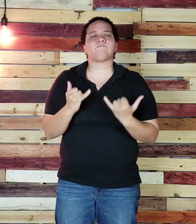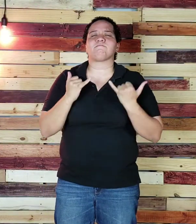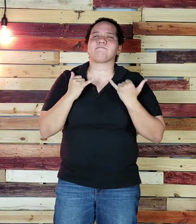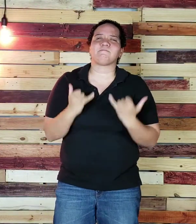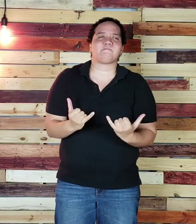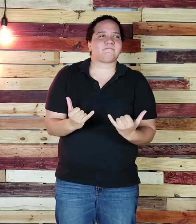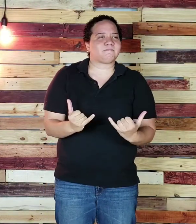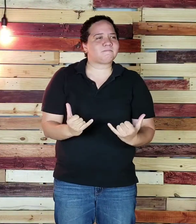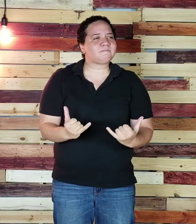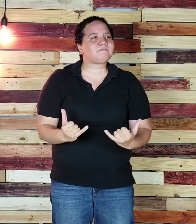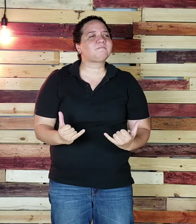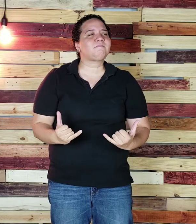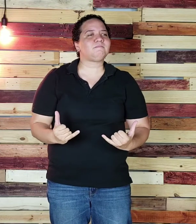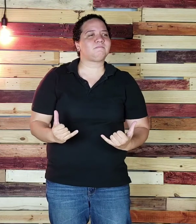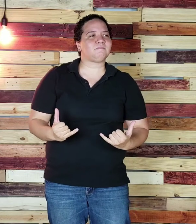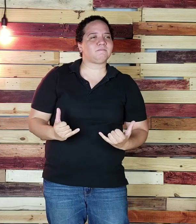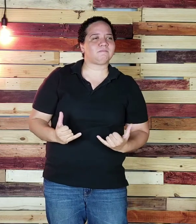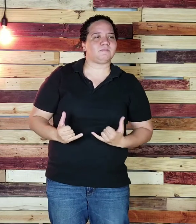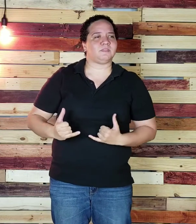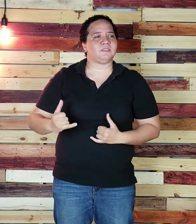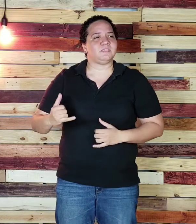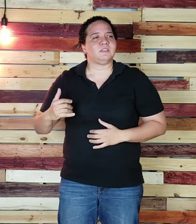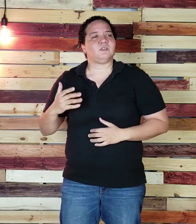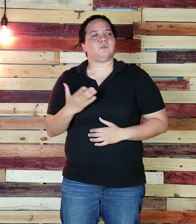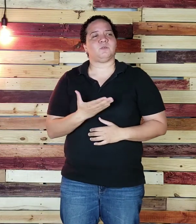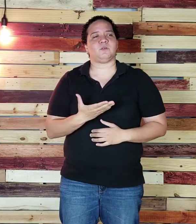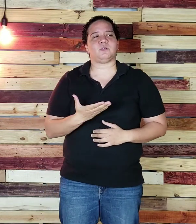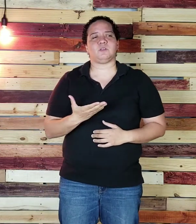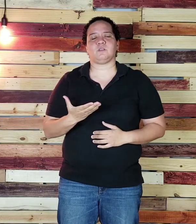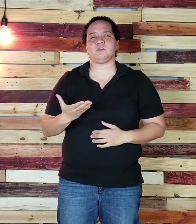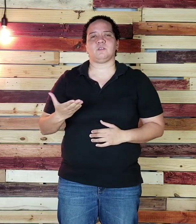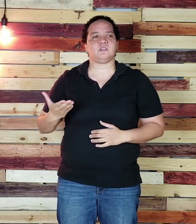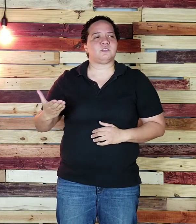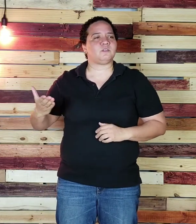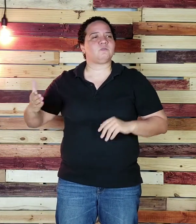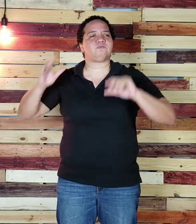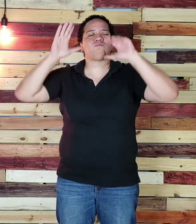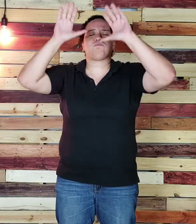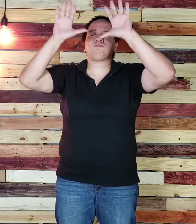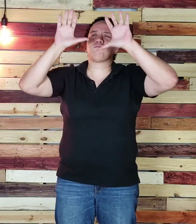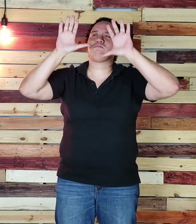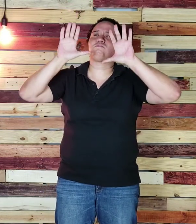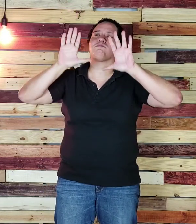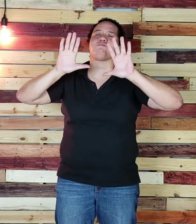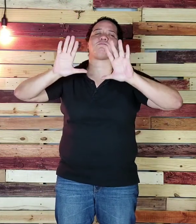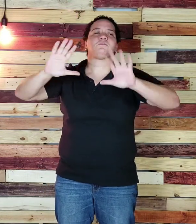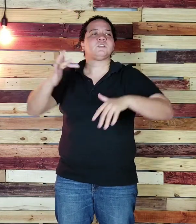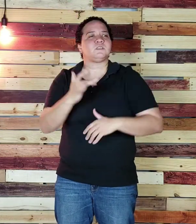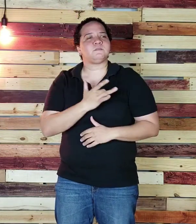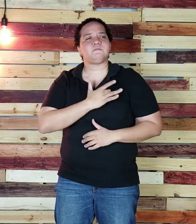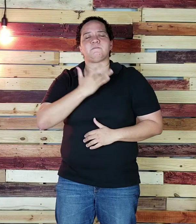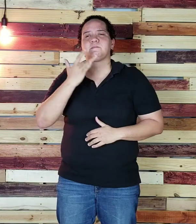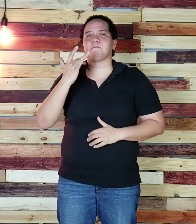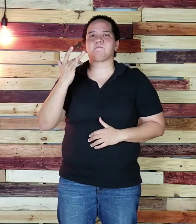Parece que vuelvo hasta llegar a lo increíble